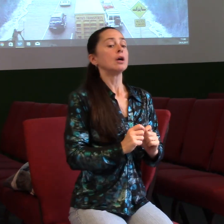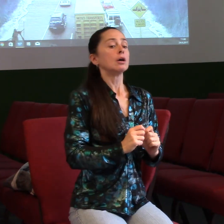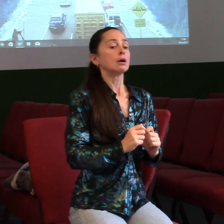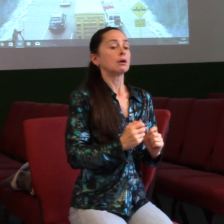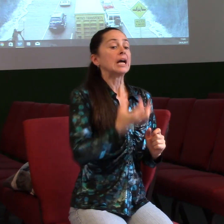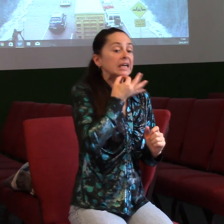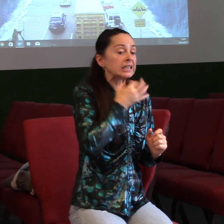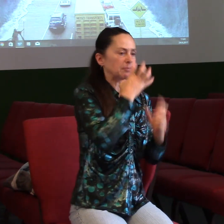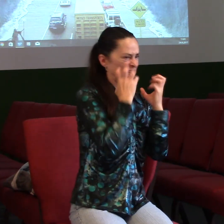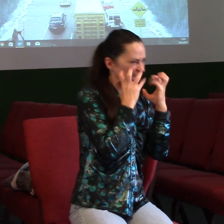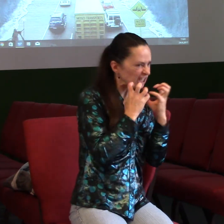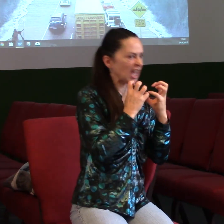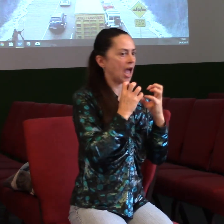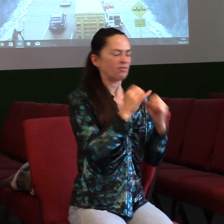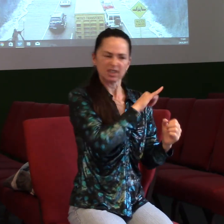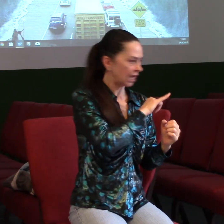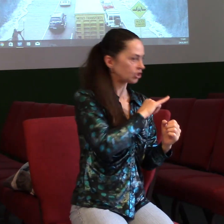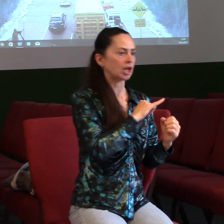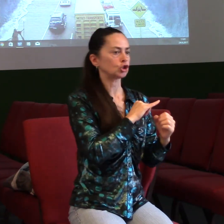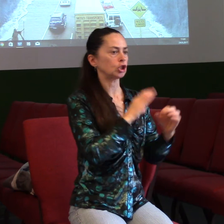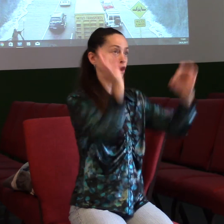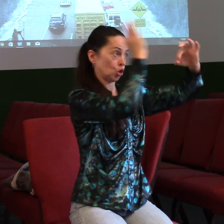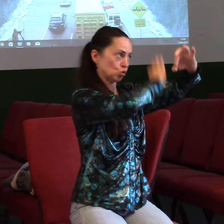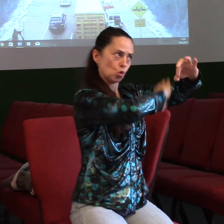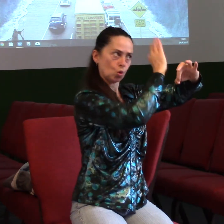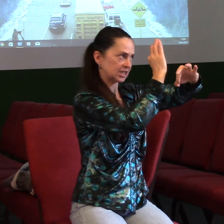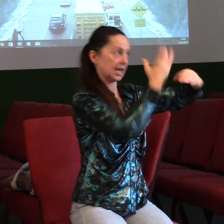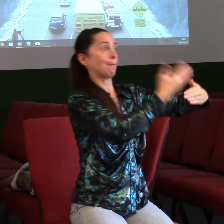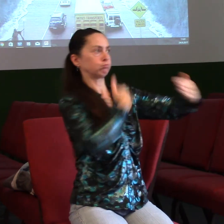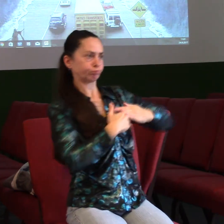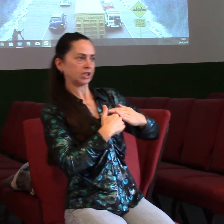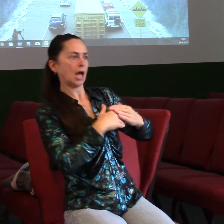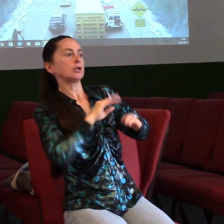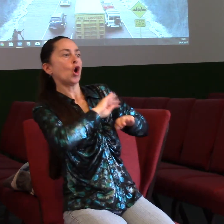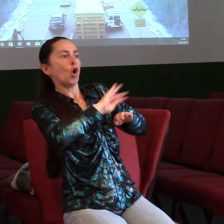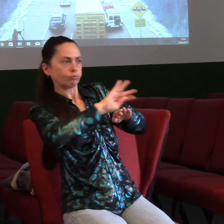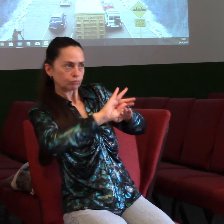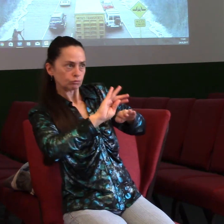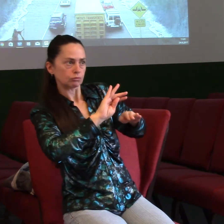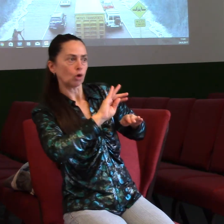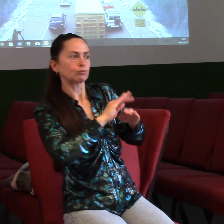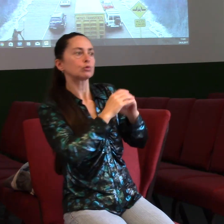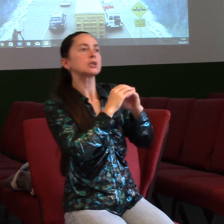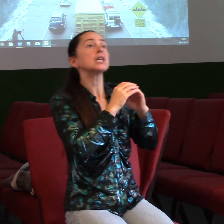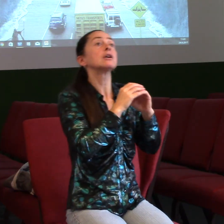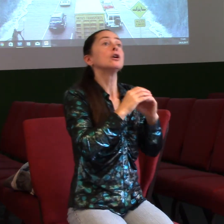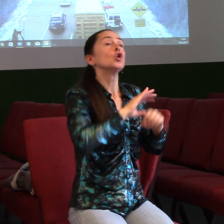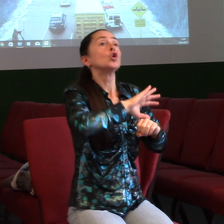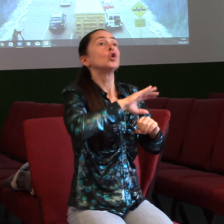Nenechte nad svým hněvem zapadnout slunce a nedopřejte místa ďáblu. Kdo kradl, ať už nekrade, ale raději přiloží ruce k pořádné